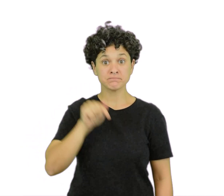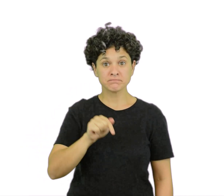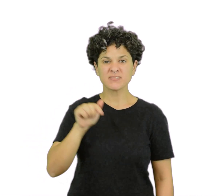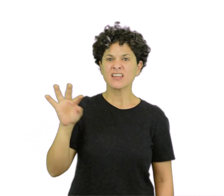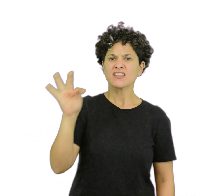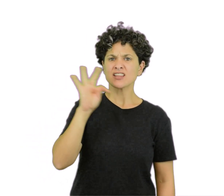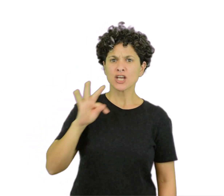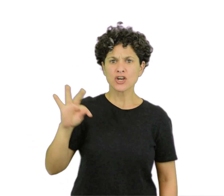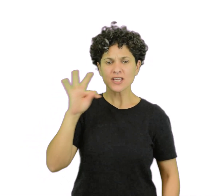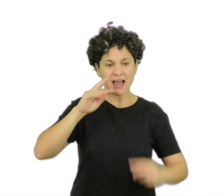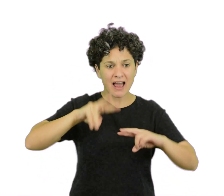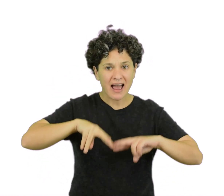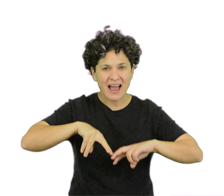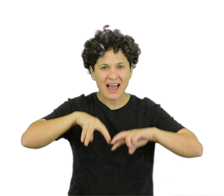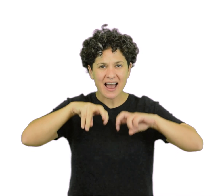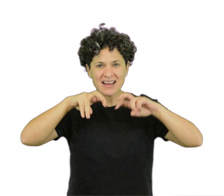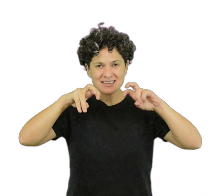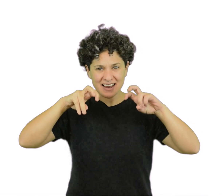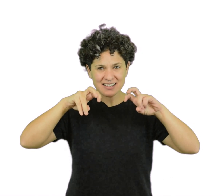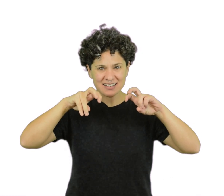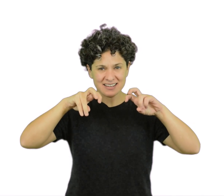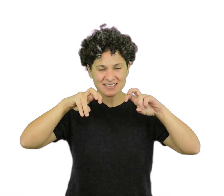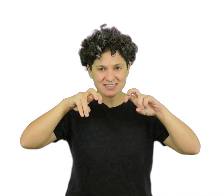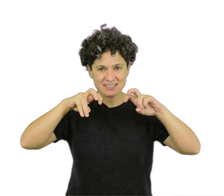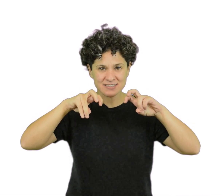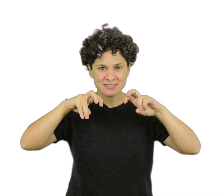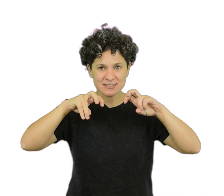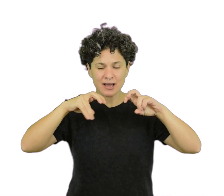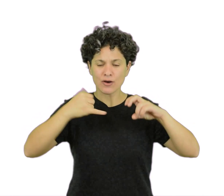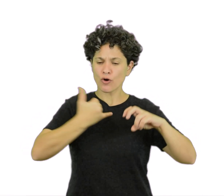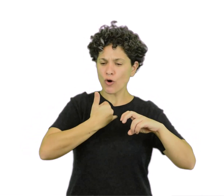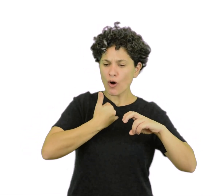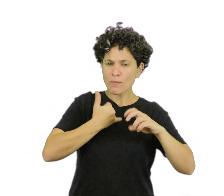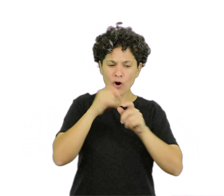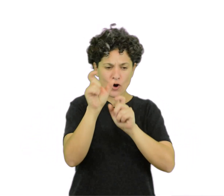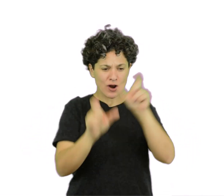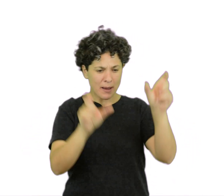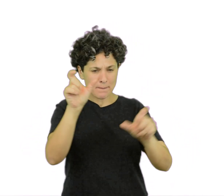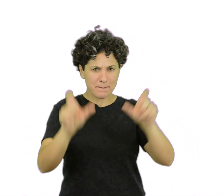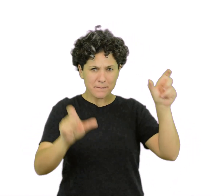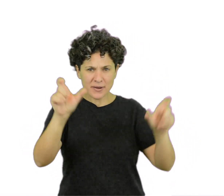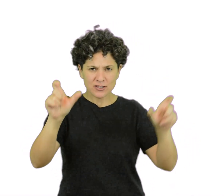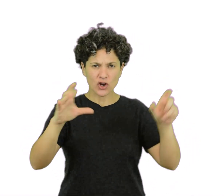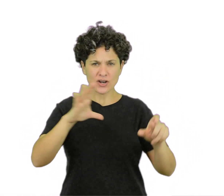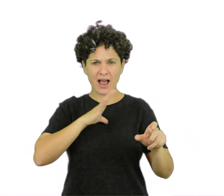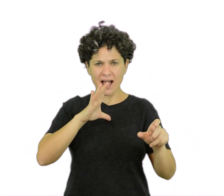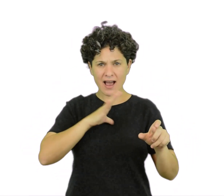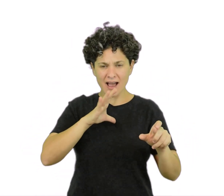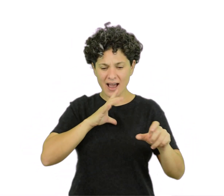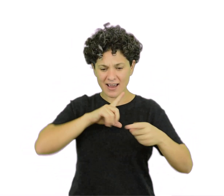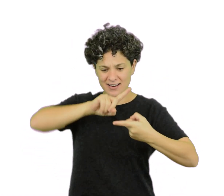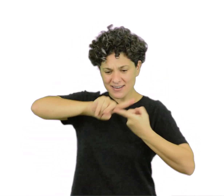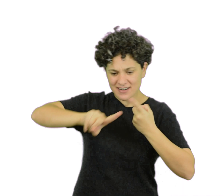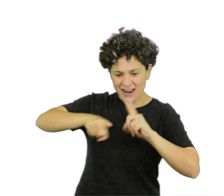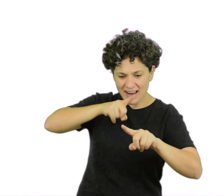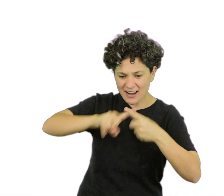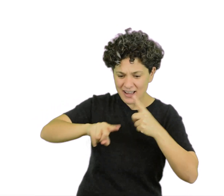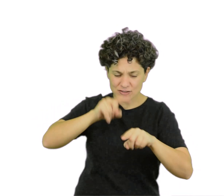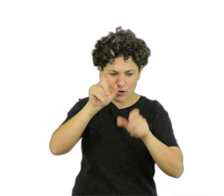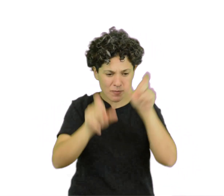Es un paradigma que analiza cómo se orientan y actúan las personas en sus relaciones unas con otras, partiendo